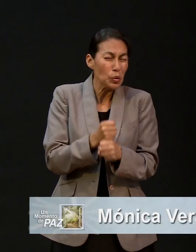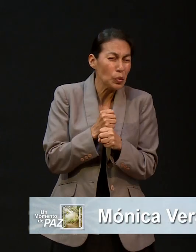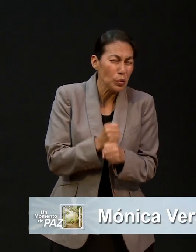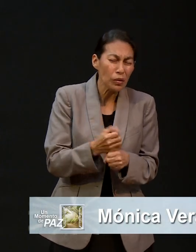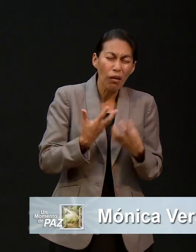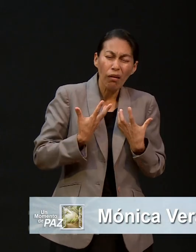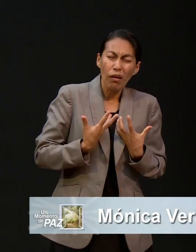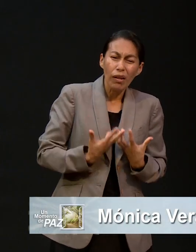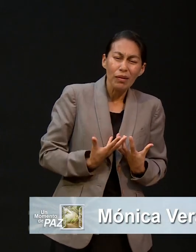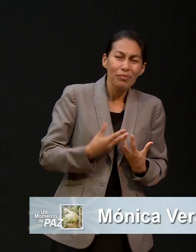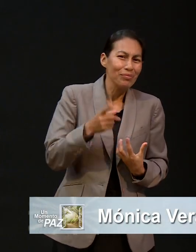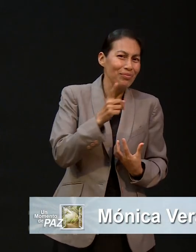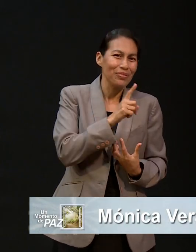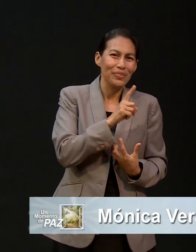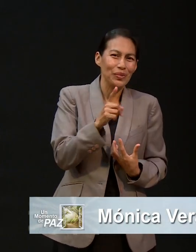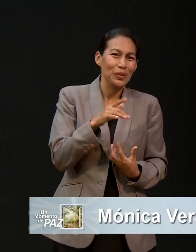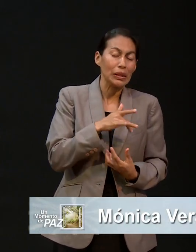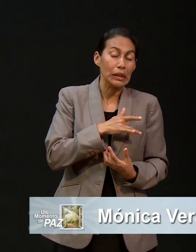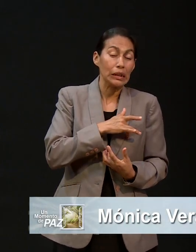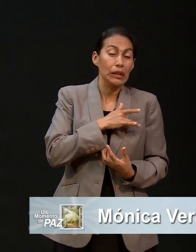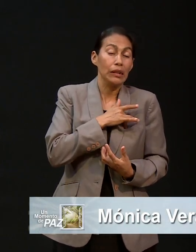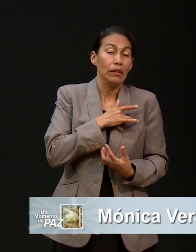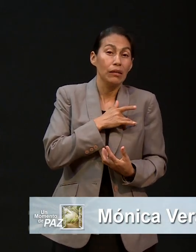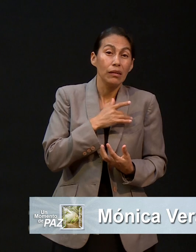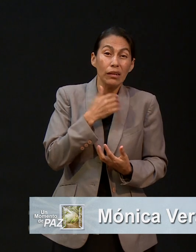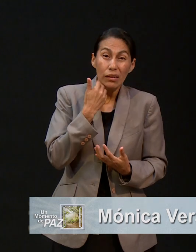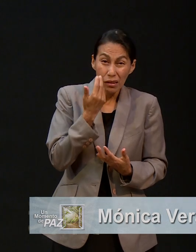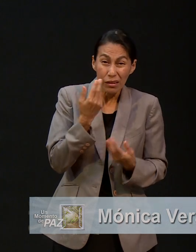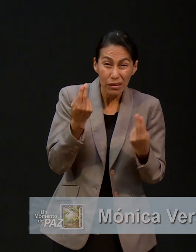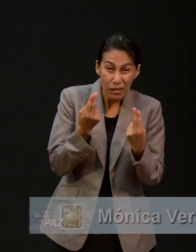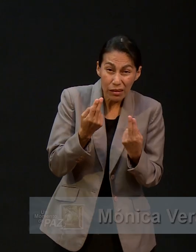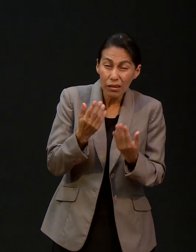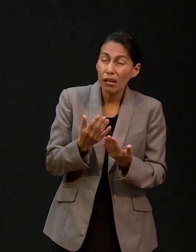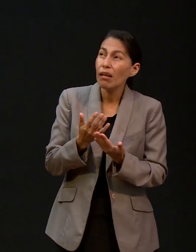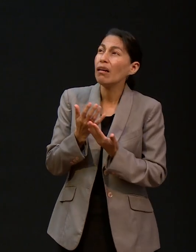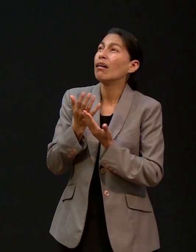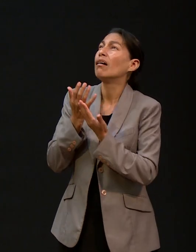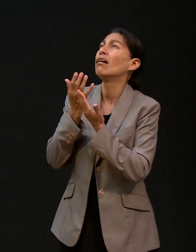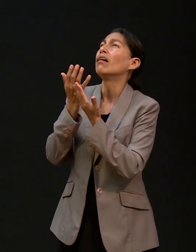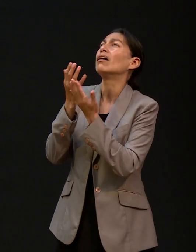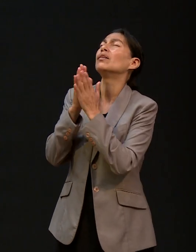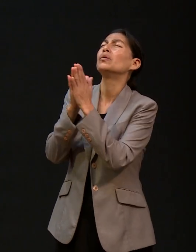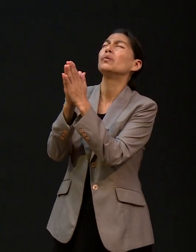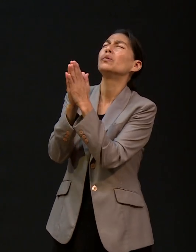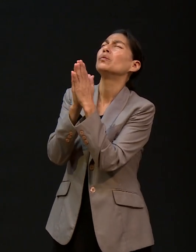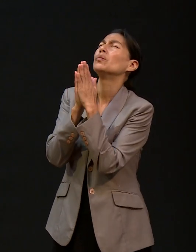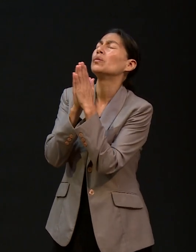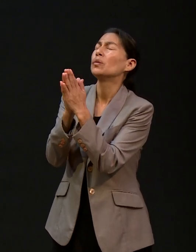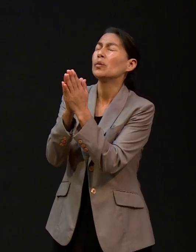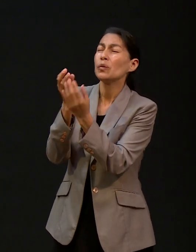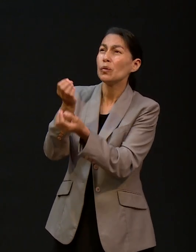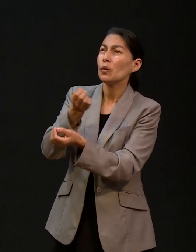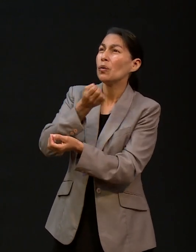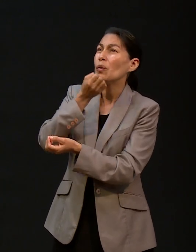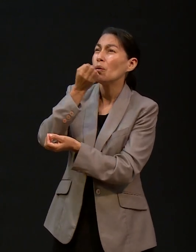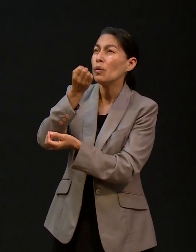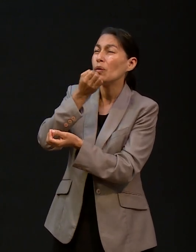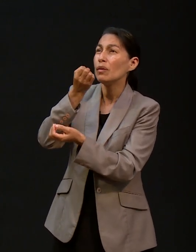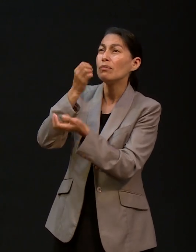mas sean conocidas vuestras peticiones delante de Dios con toda oración y ruego, con acciones de gracias.